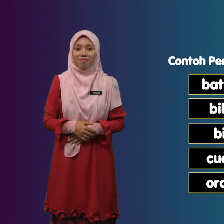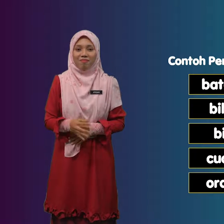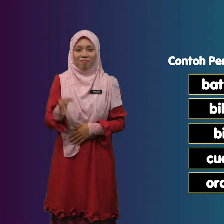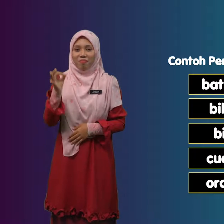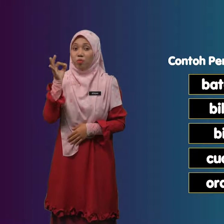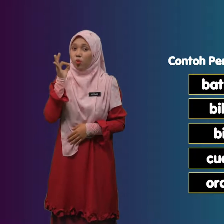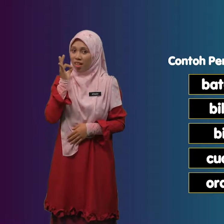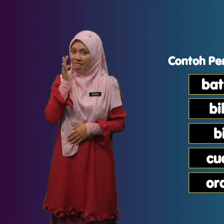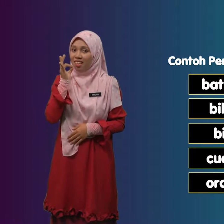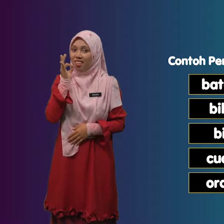Buah